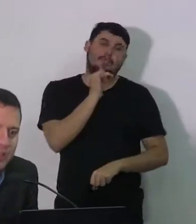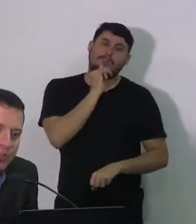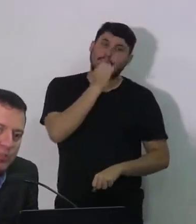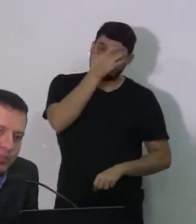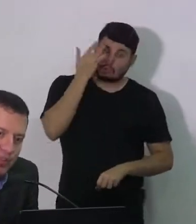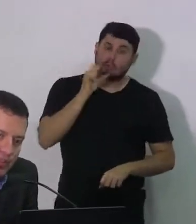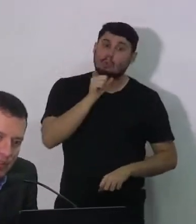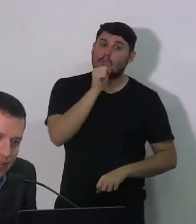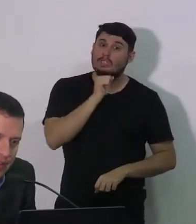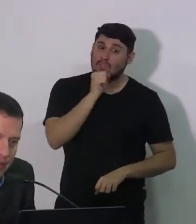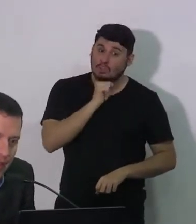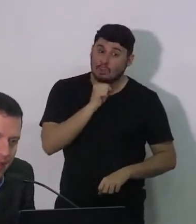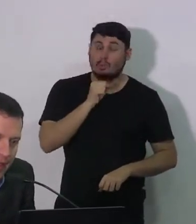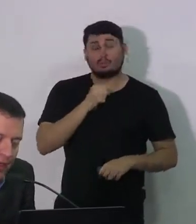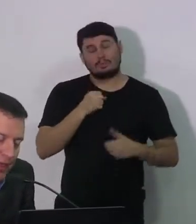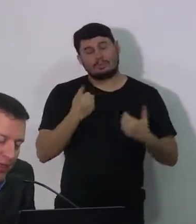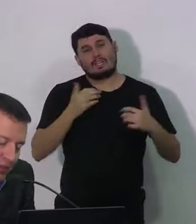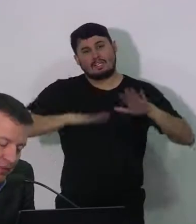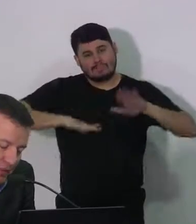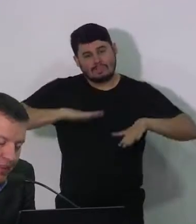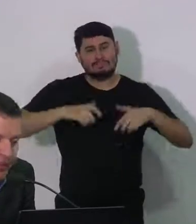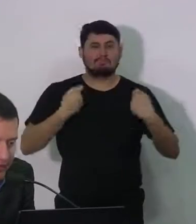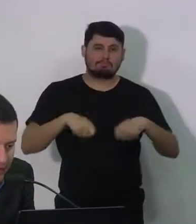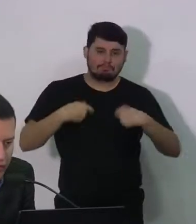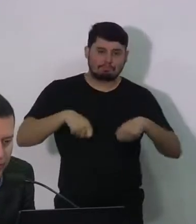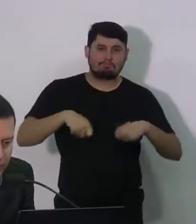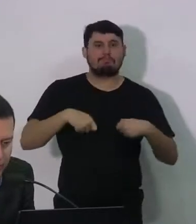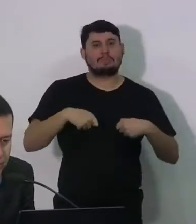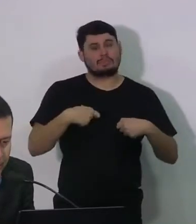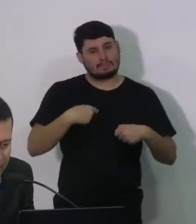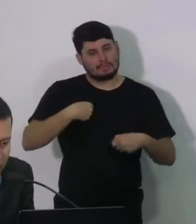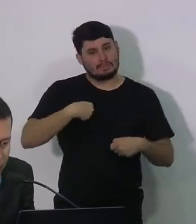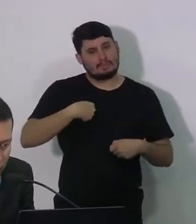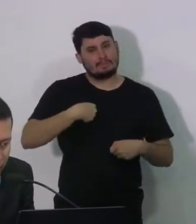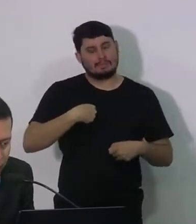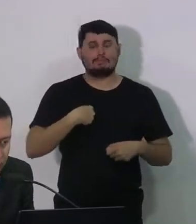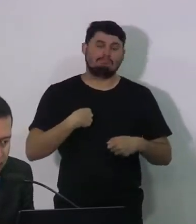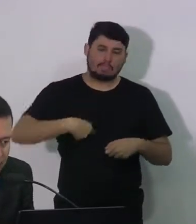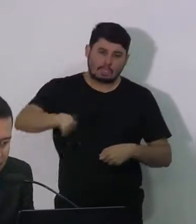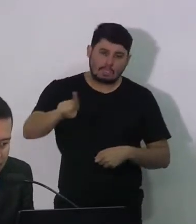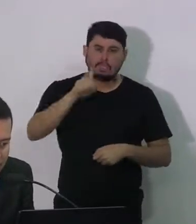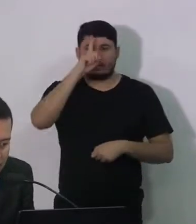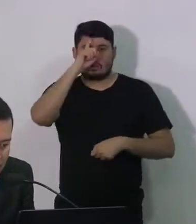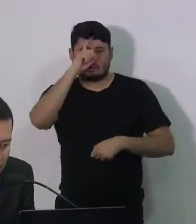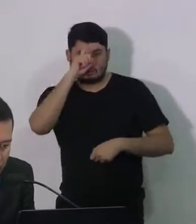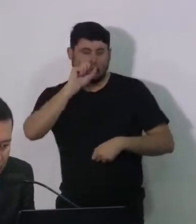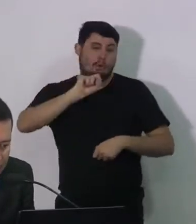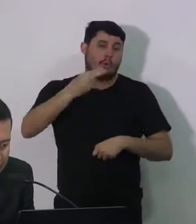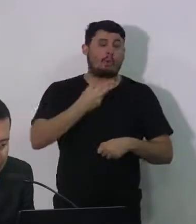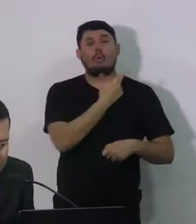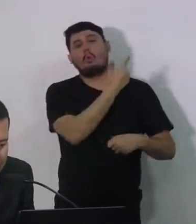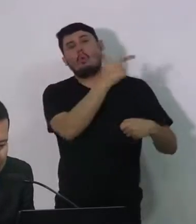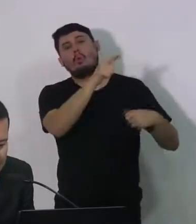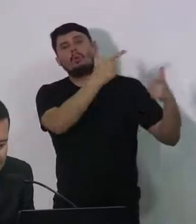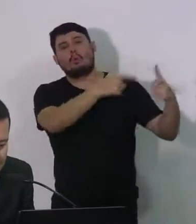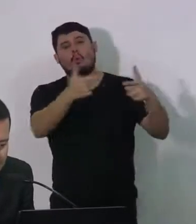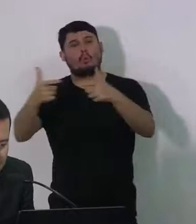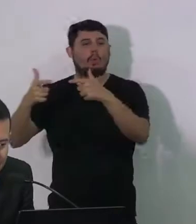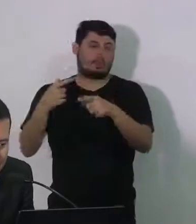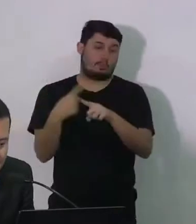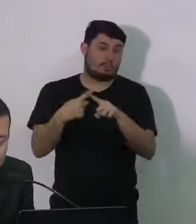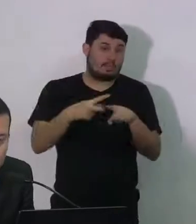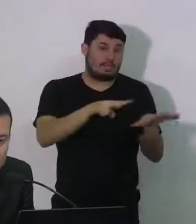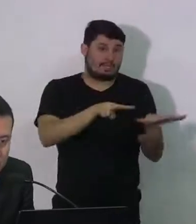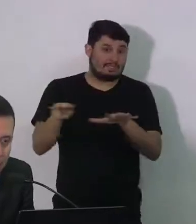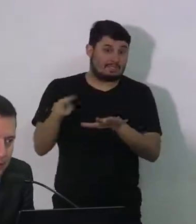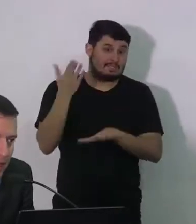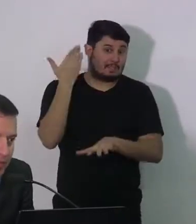necessidade que eles têm, muitas vezes, de serem atendidos, tanto pelo sistema de saúde como por outras áreas. Só na semana passada a gente teve